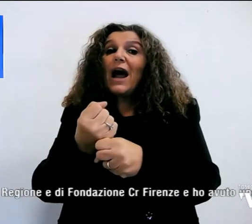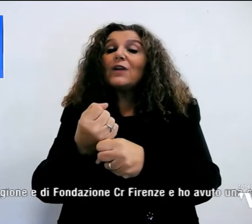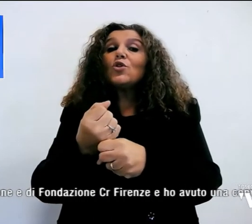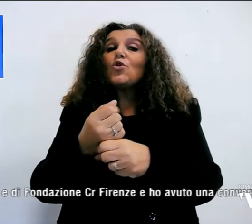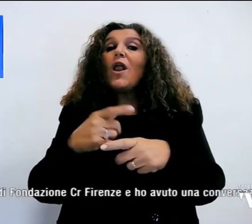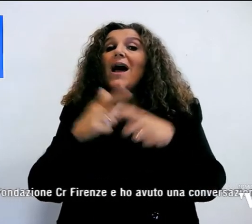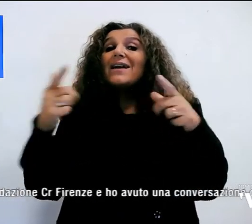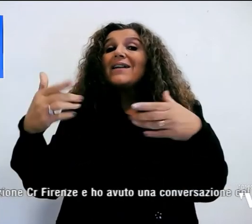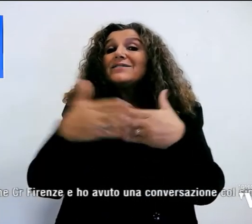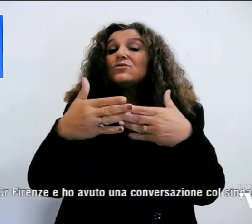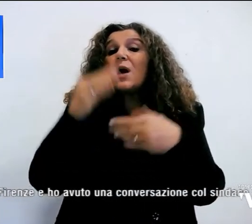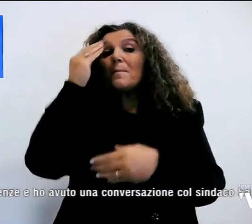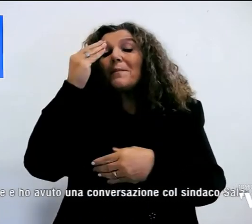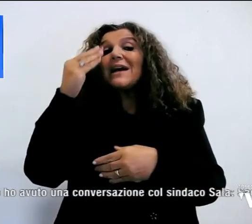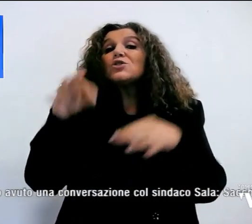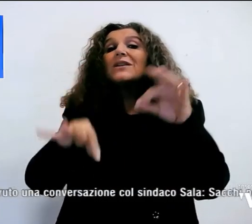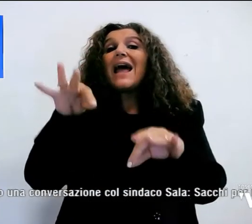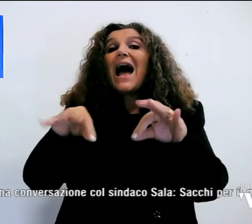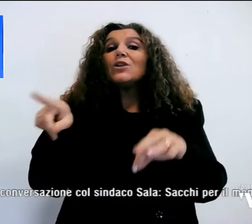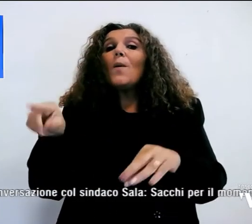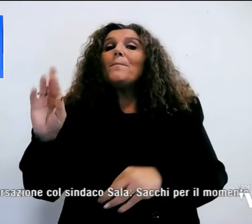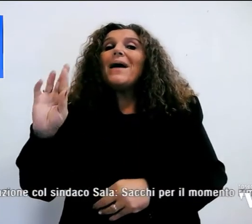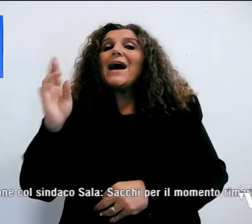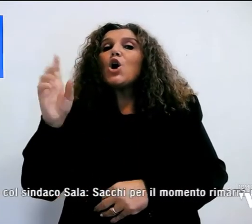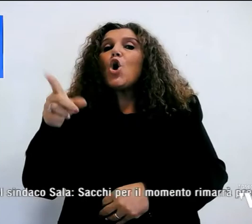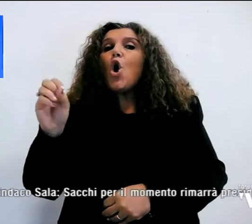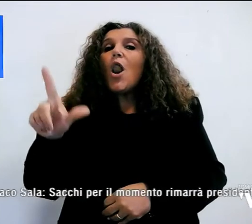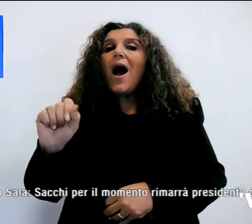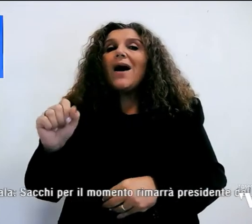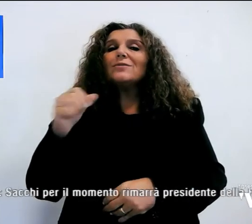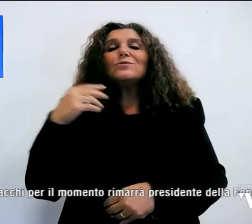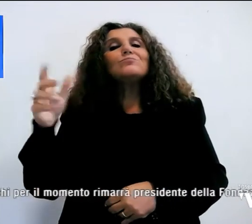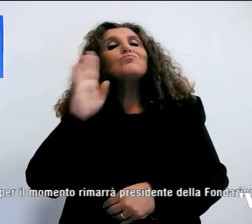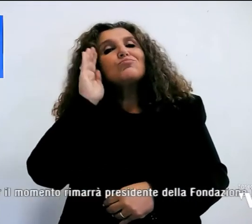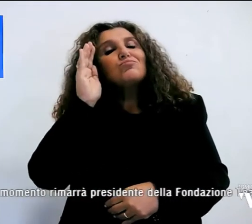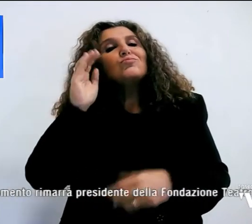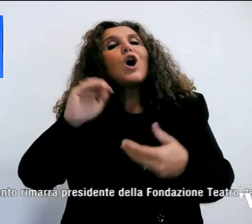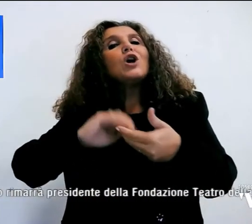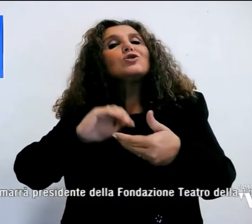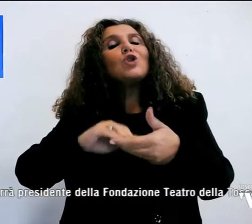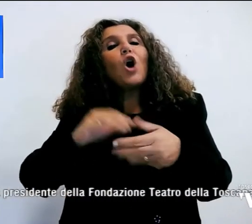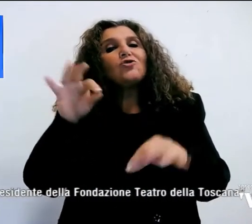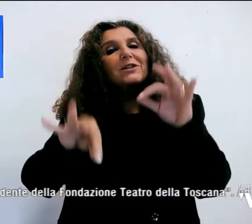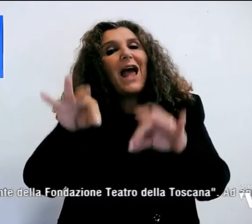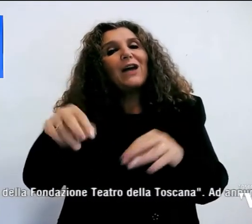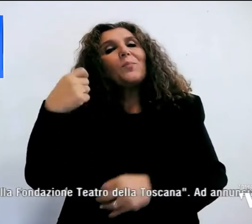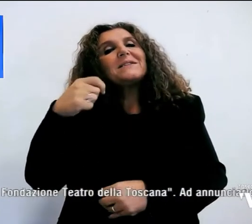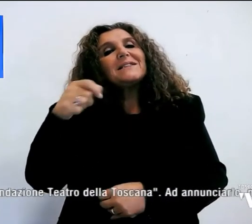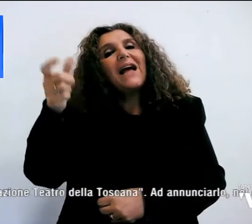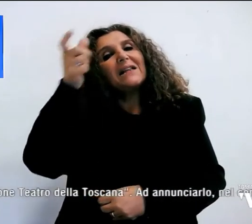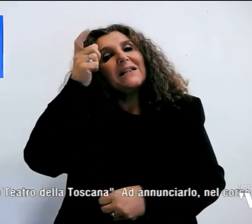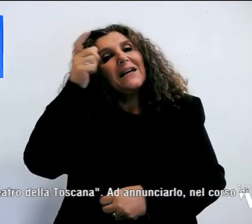Penso al teatro della Pergola, mi sono sentito con i soci del teatro, con il presidente della regione e ho avuto una